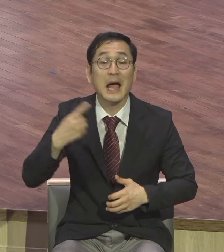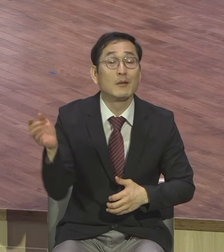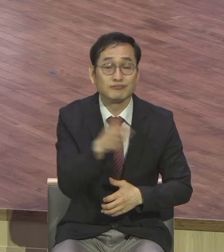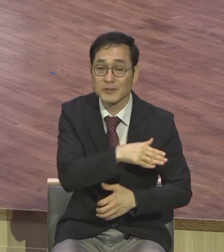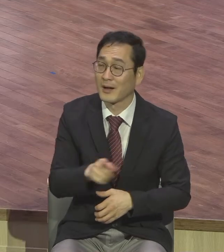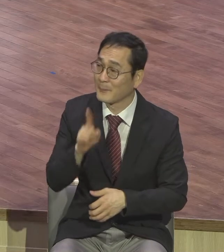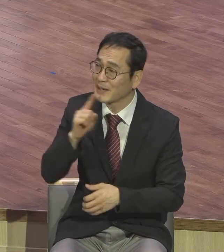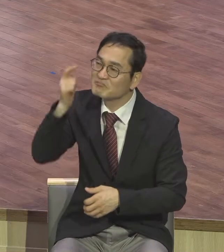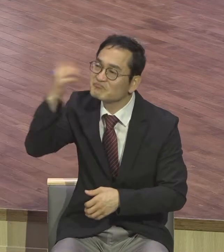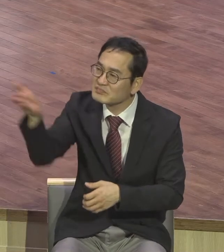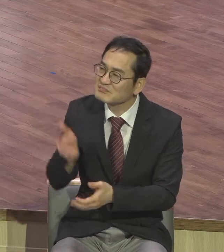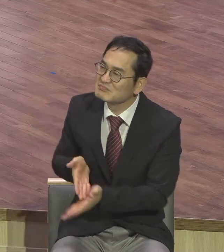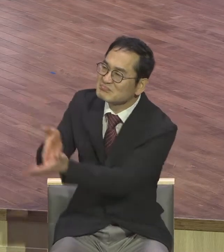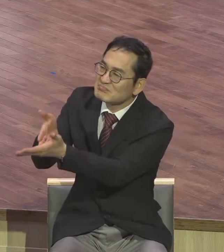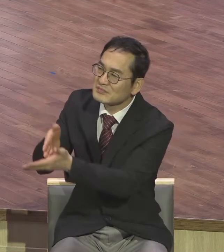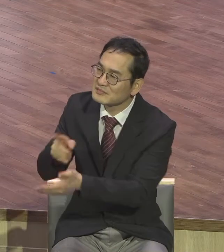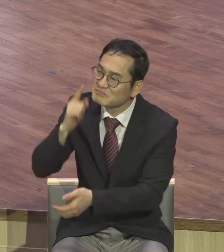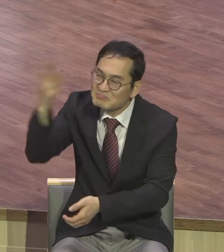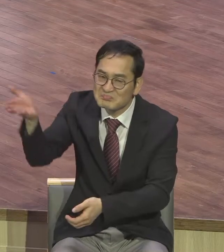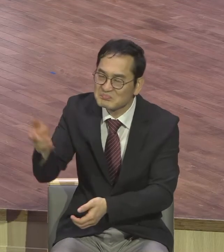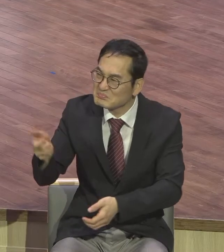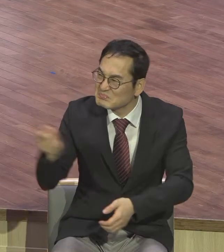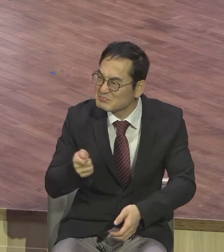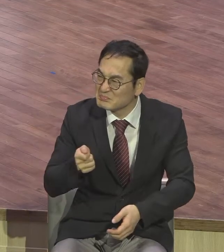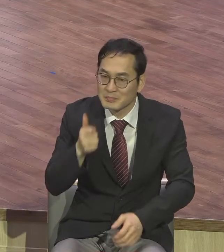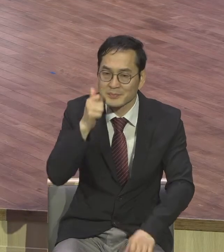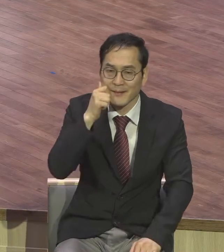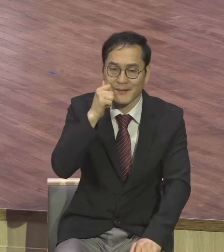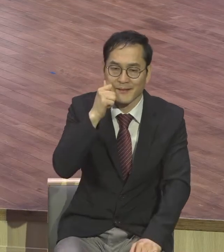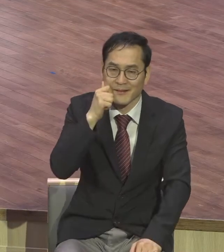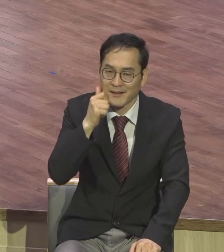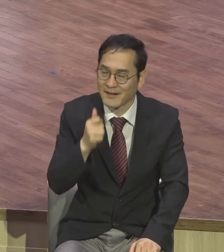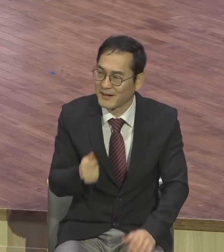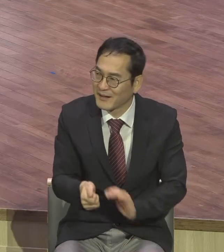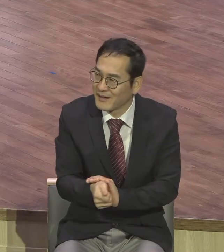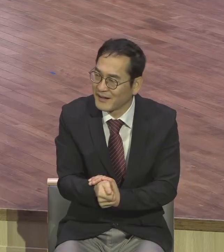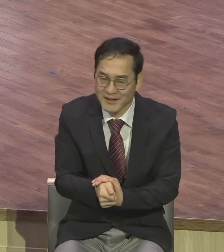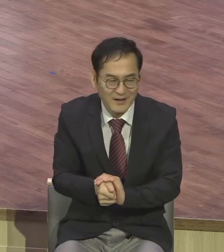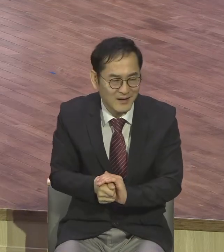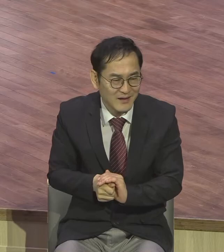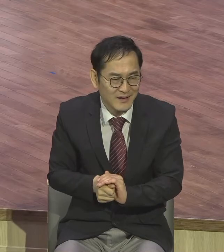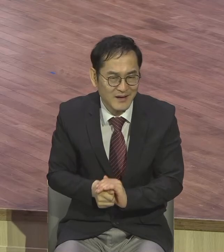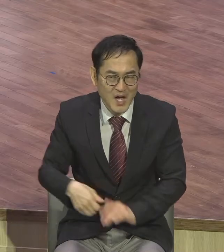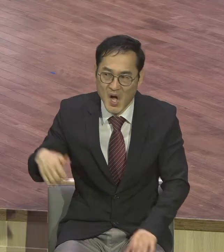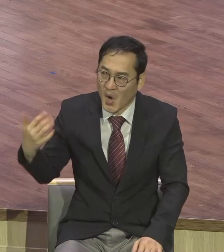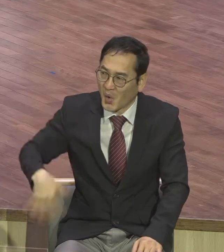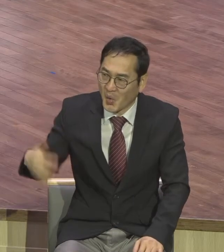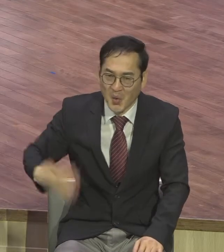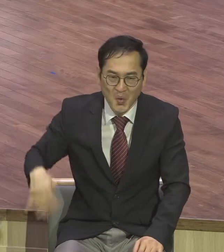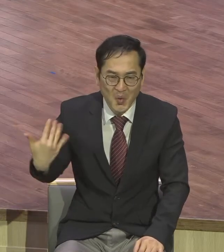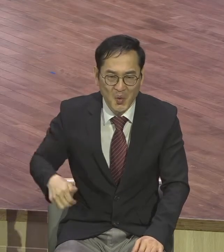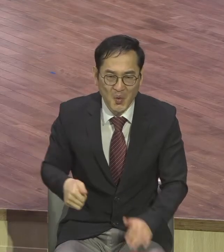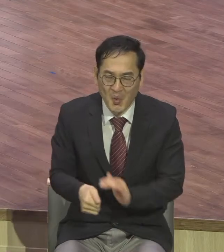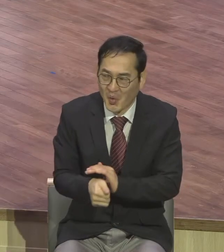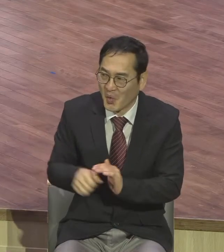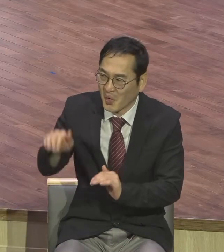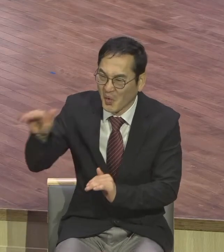묻는 자도 없더라 그렇게 말씀하십니다. 감히. 마태봉 3장은요 이런 유대 종교